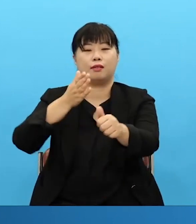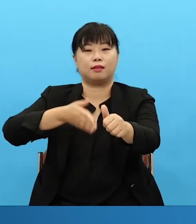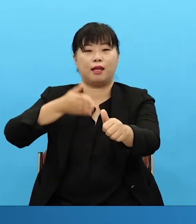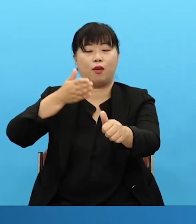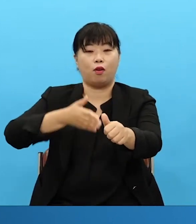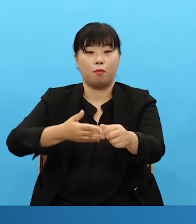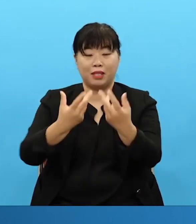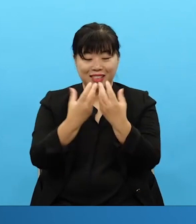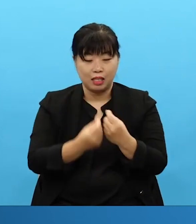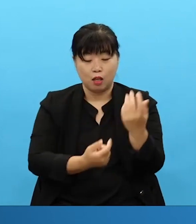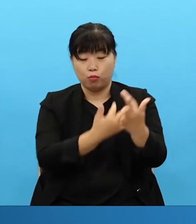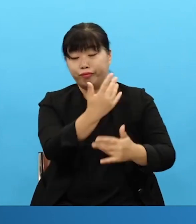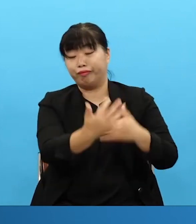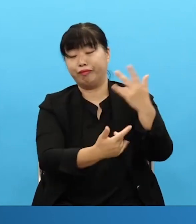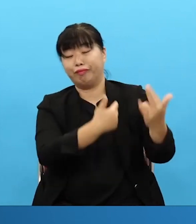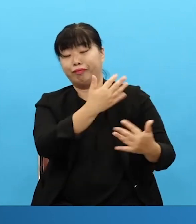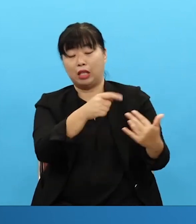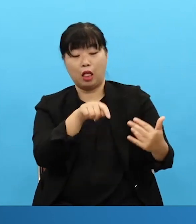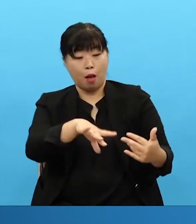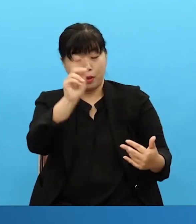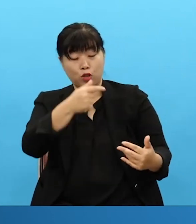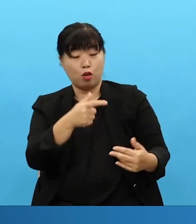That if a fire breaks out you have to put out the fire. Isn't that so?